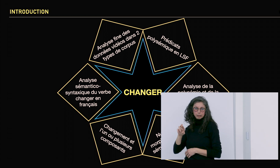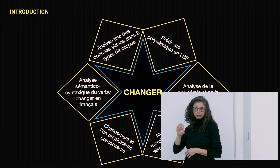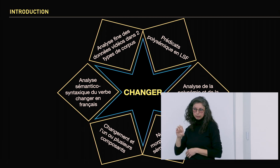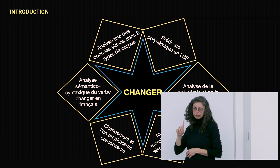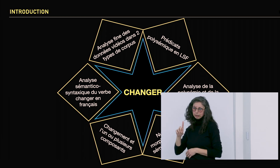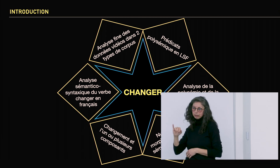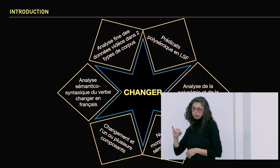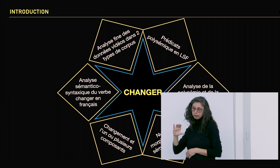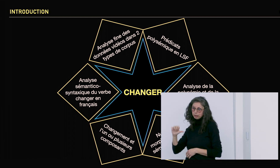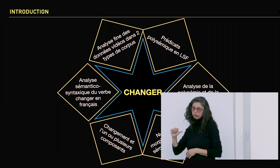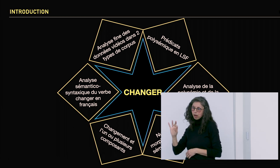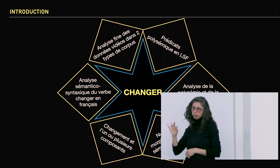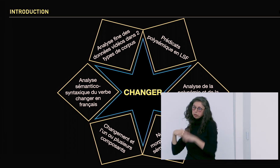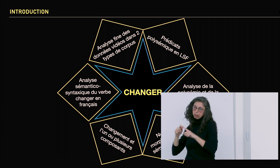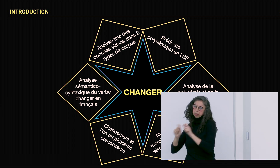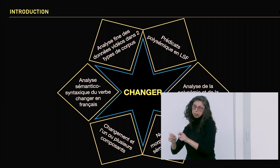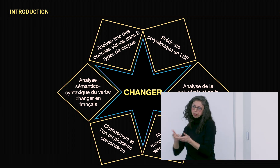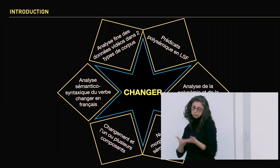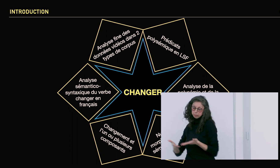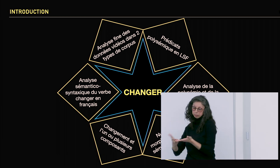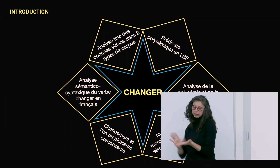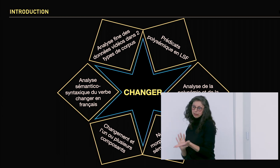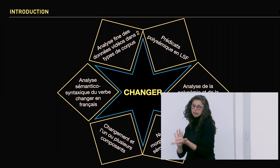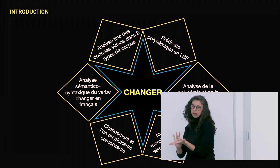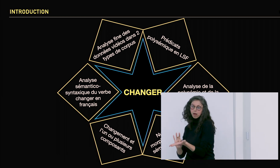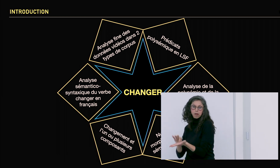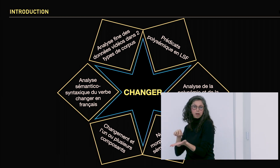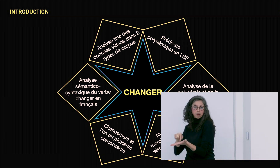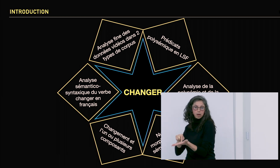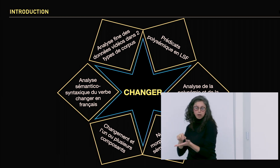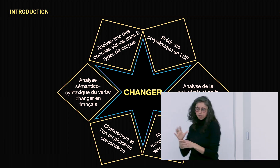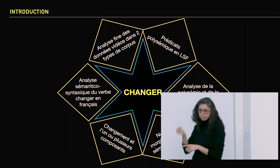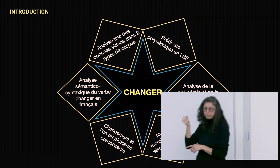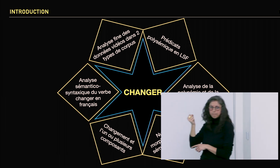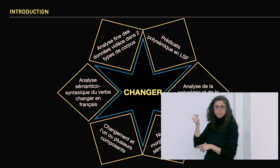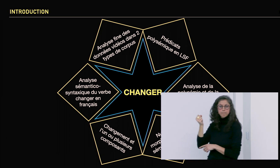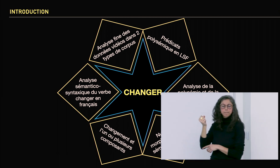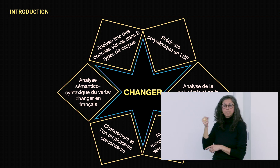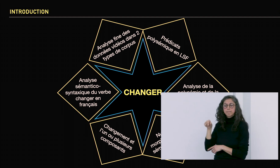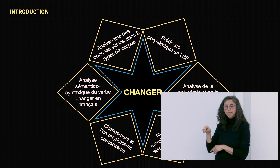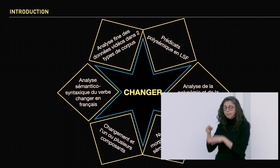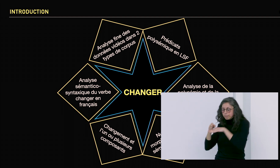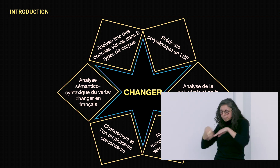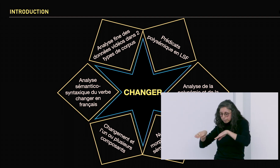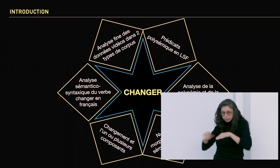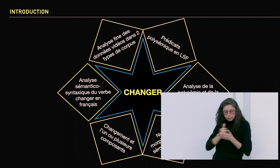mon analyse au niveau des prédicats. Donc voici le signe en langue des signes.